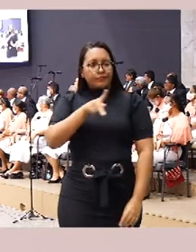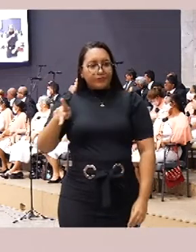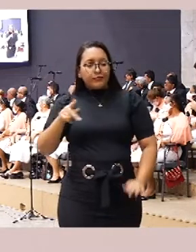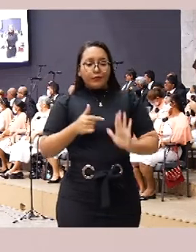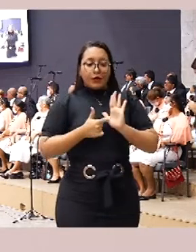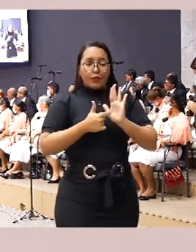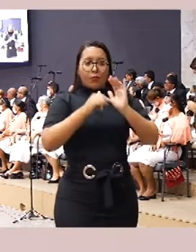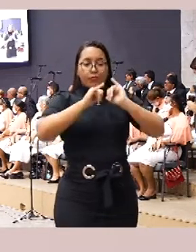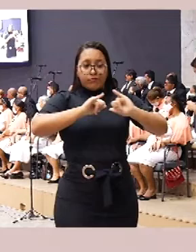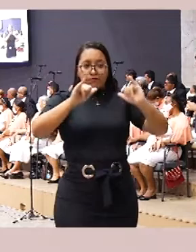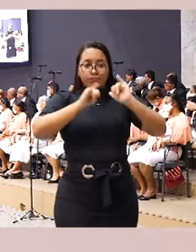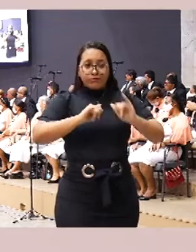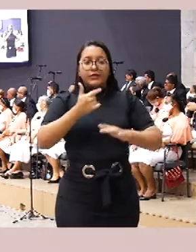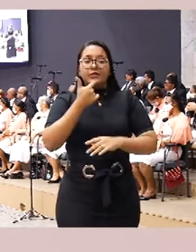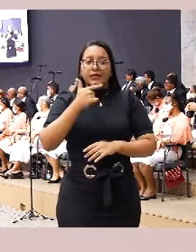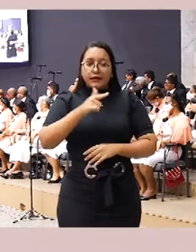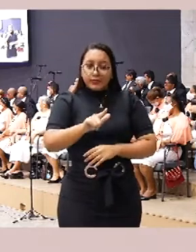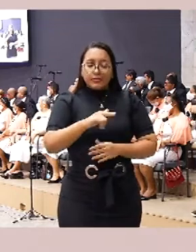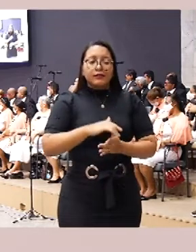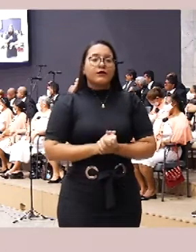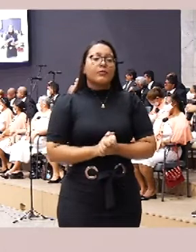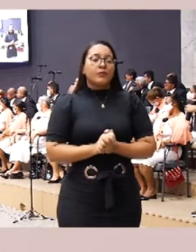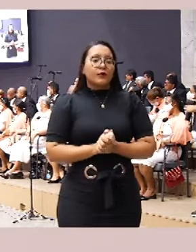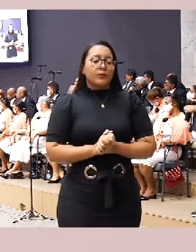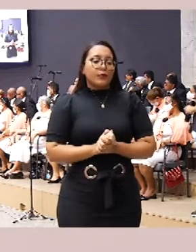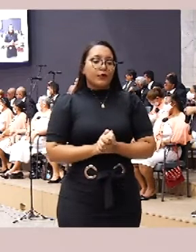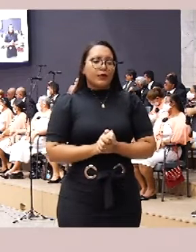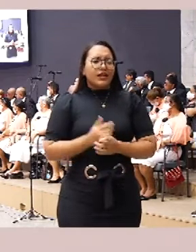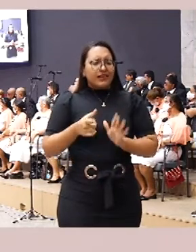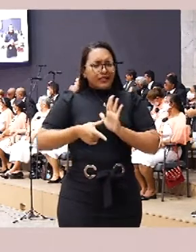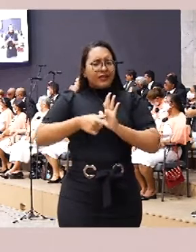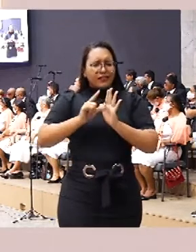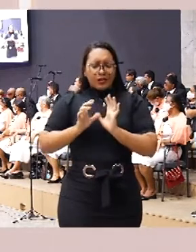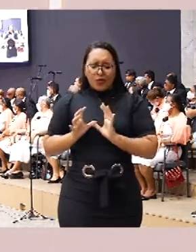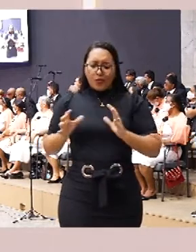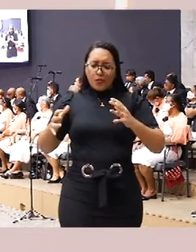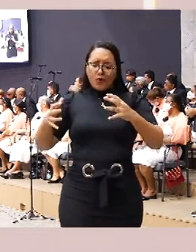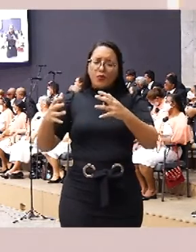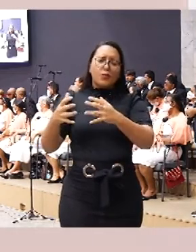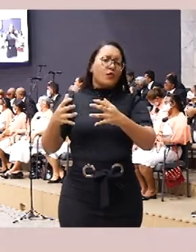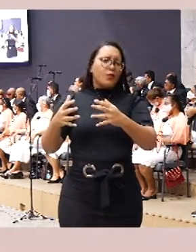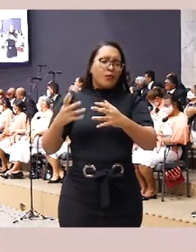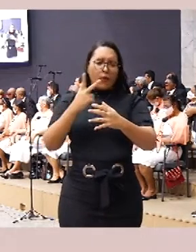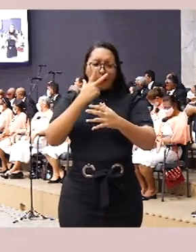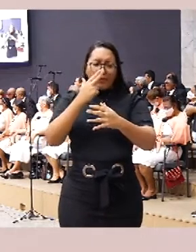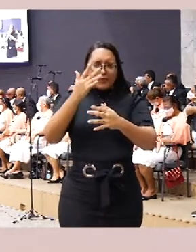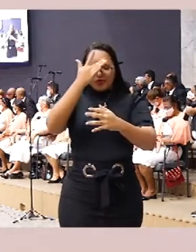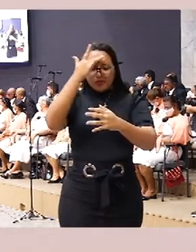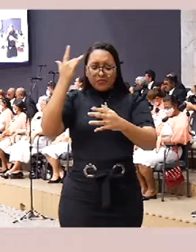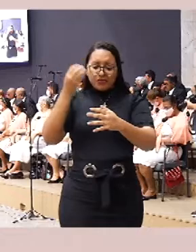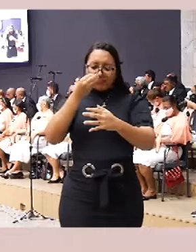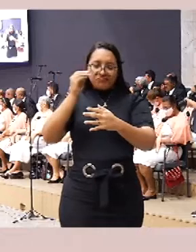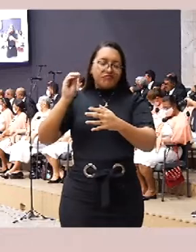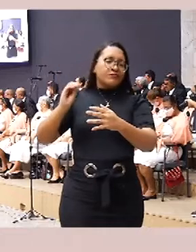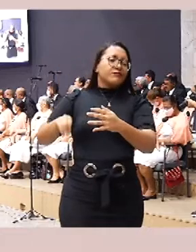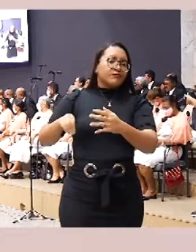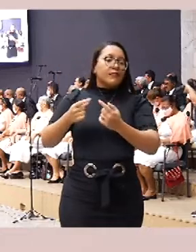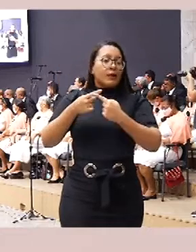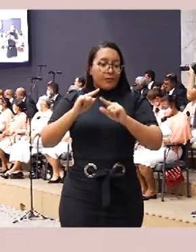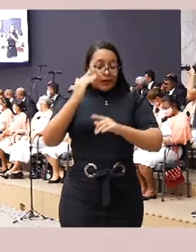uma língua que era a língua do gueto, que era uma língua que era esquecida. Mas para a honra e glória do nome do